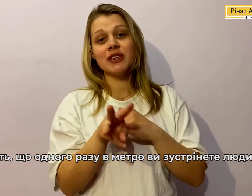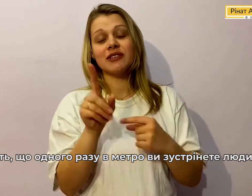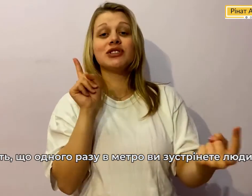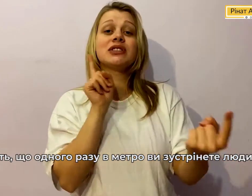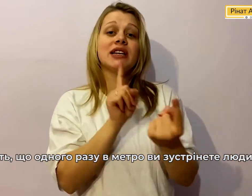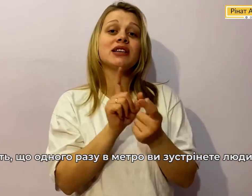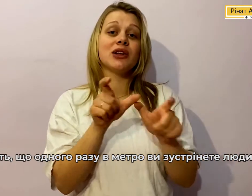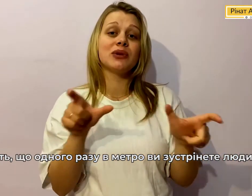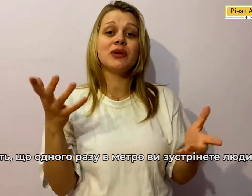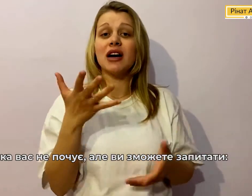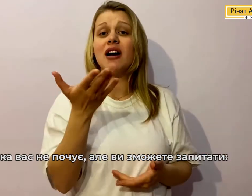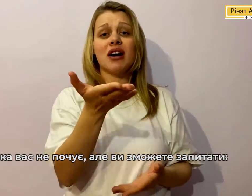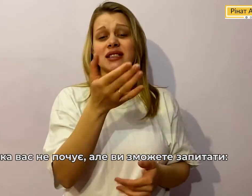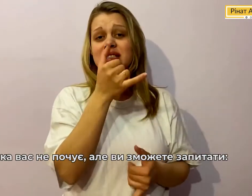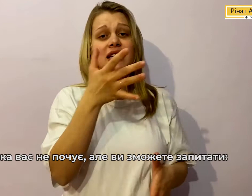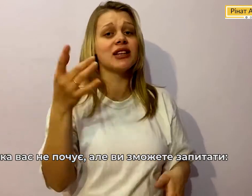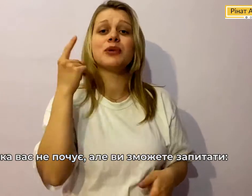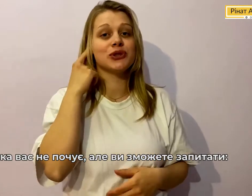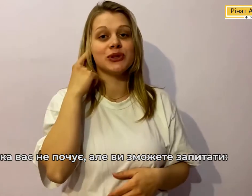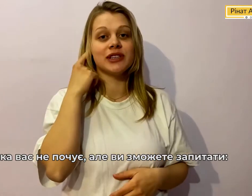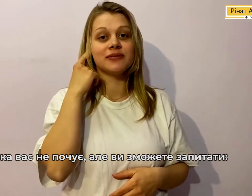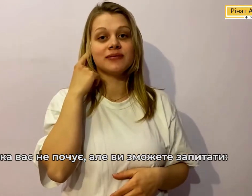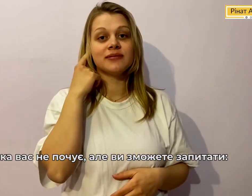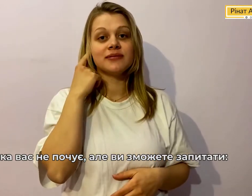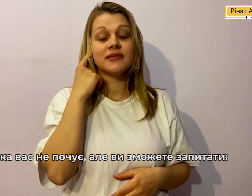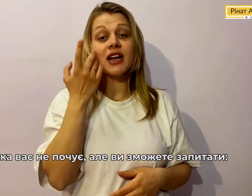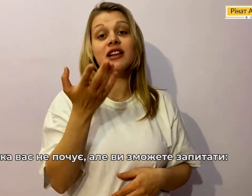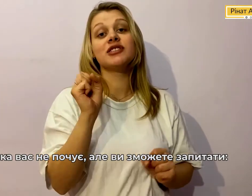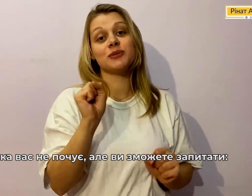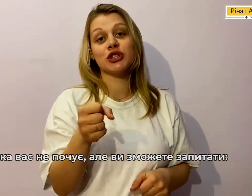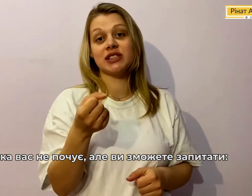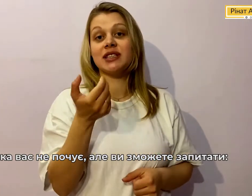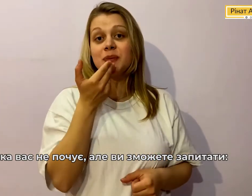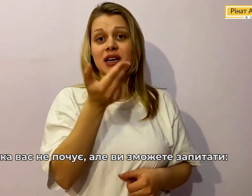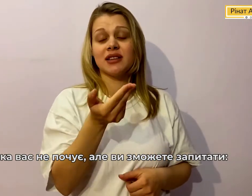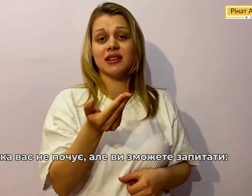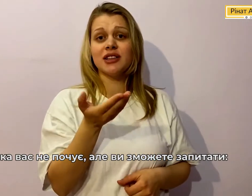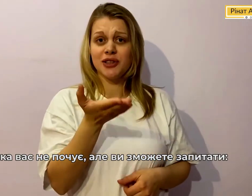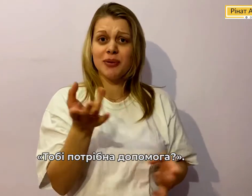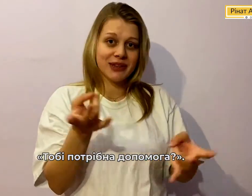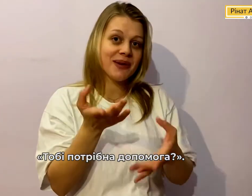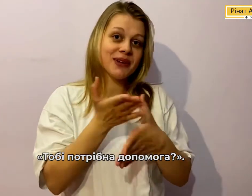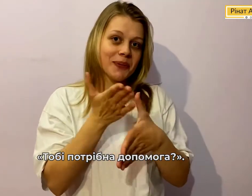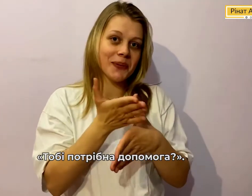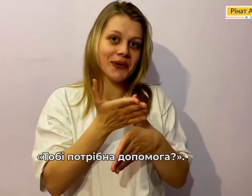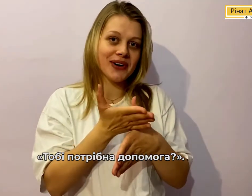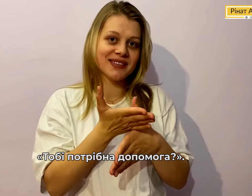Ви зустрінете людину Яка вас Не почує Але ви зможете запитати Тобі потрібна допомога